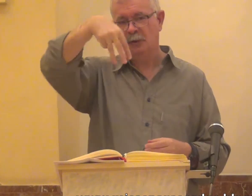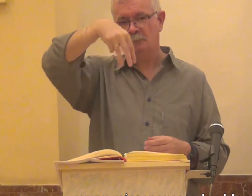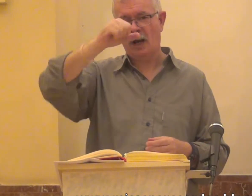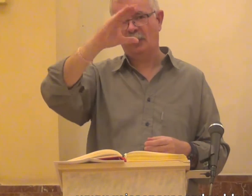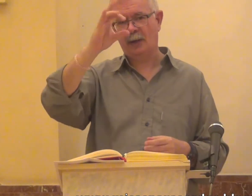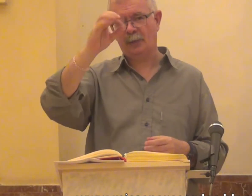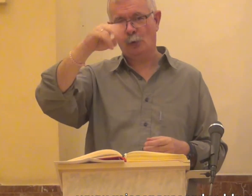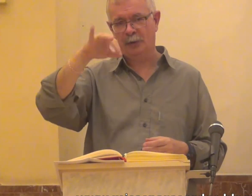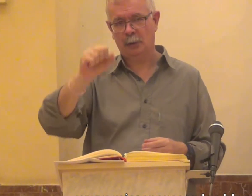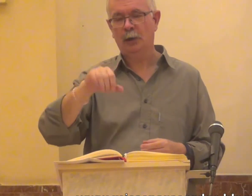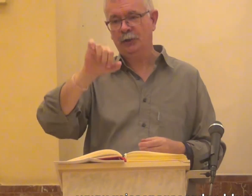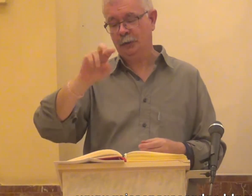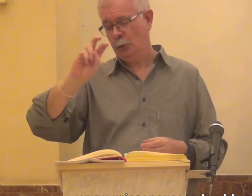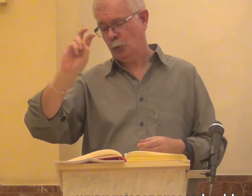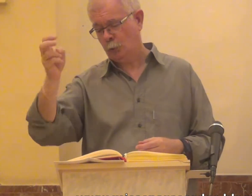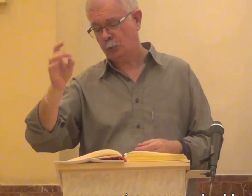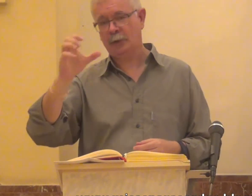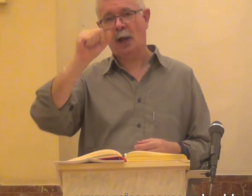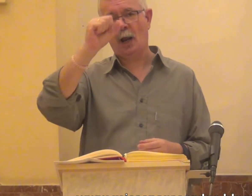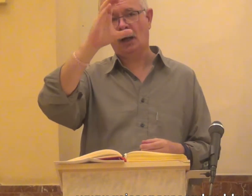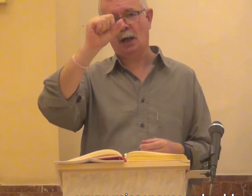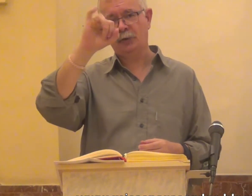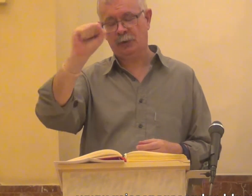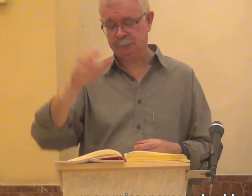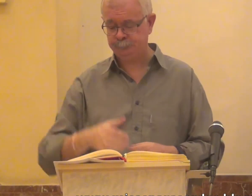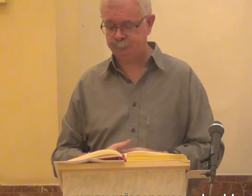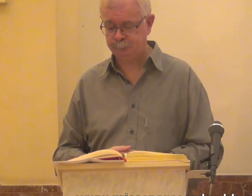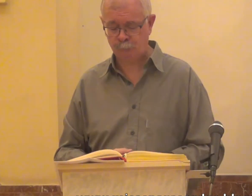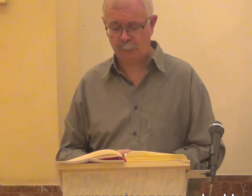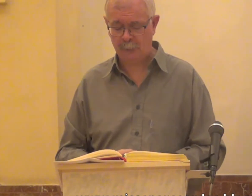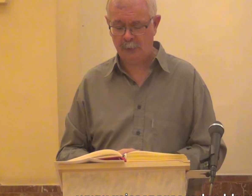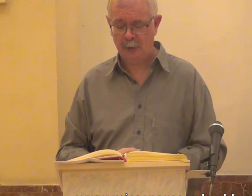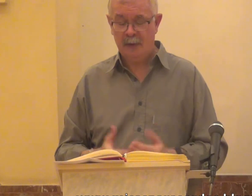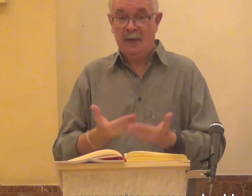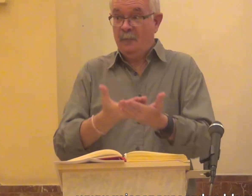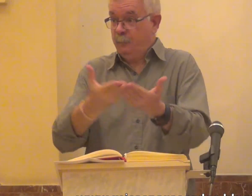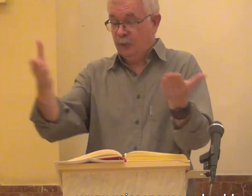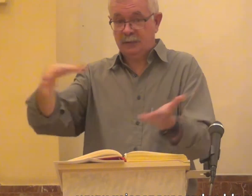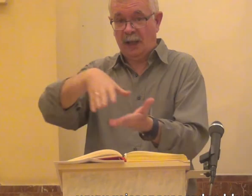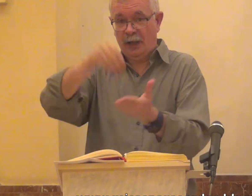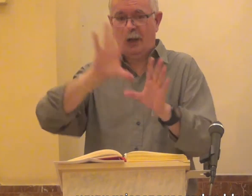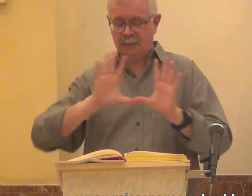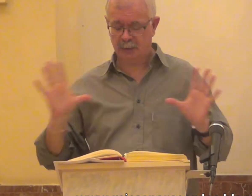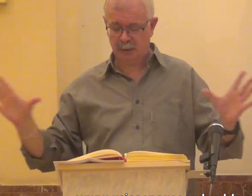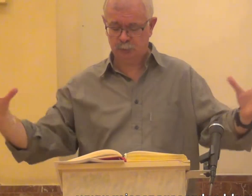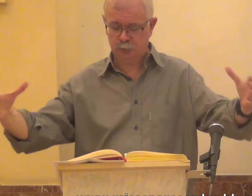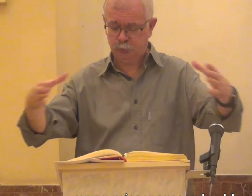los creyentes de Macedonia y de Acaya Desde vuestra iglesia